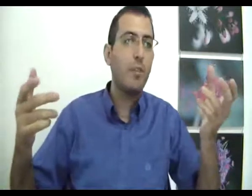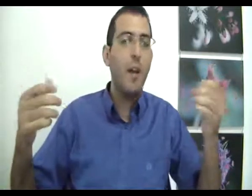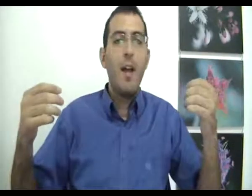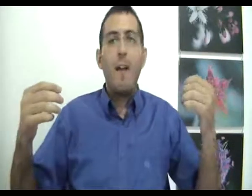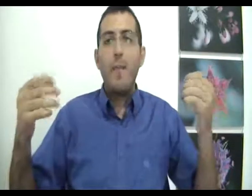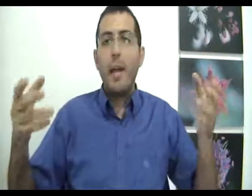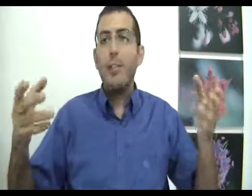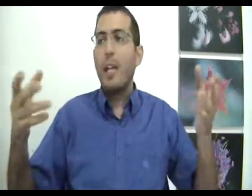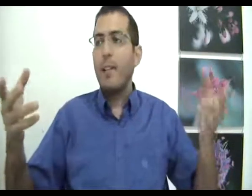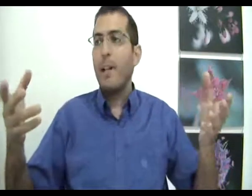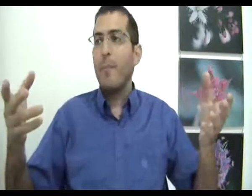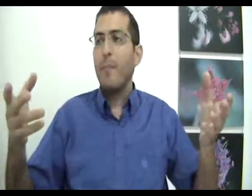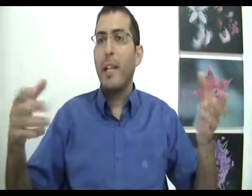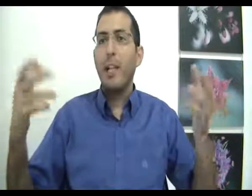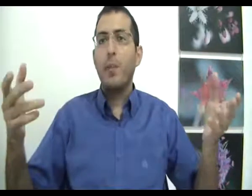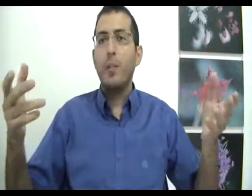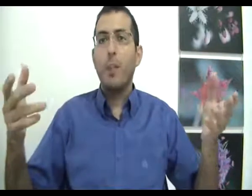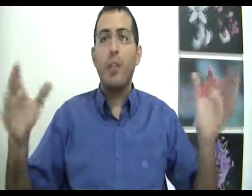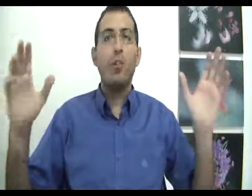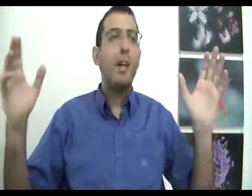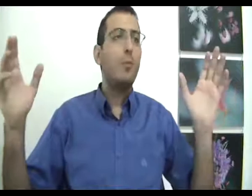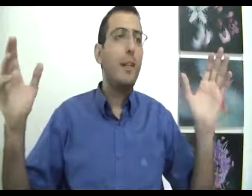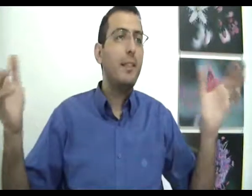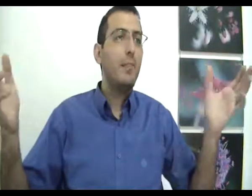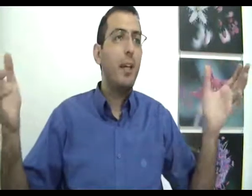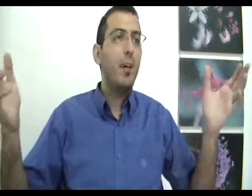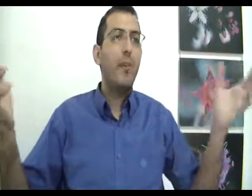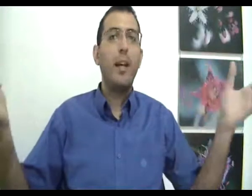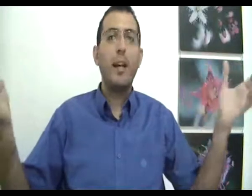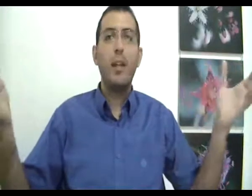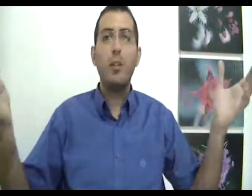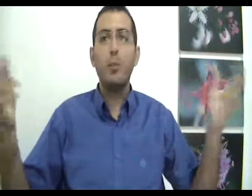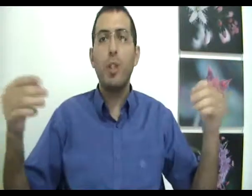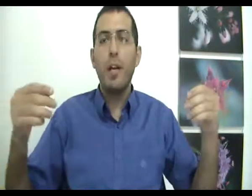וברגע שהאדם מגיע לנקודה שהוא מרגיש טוב אז הוא בעצם הופך להיות מאושר